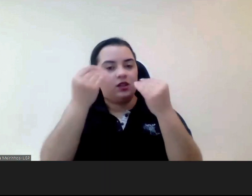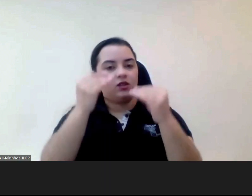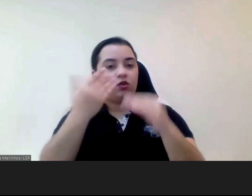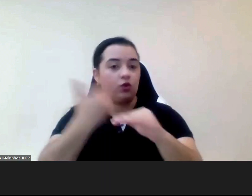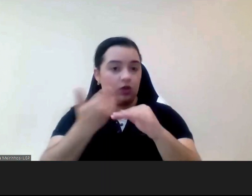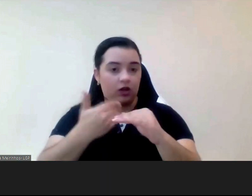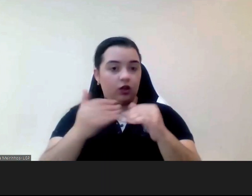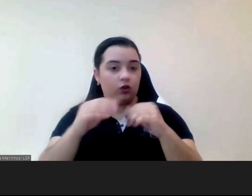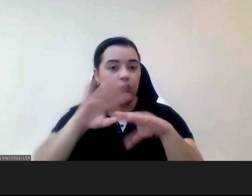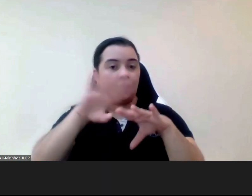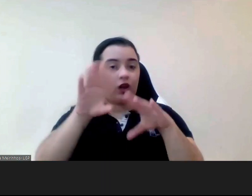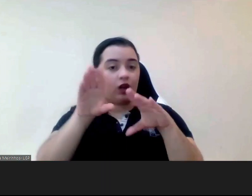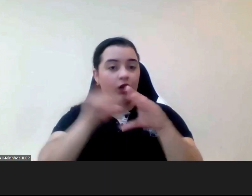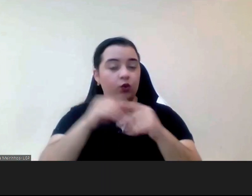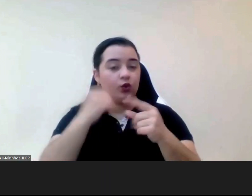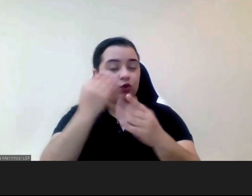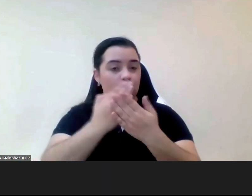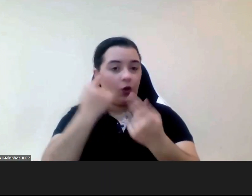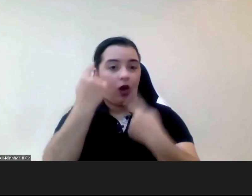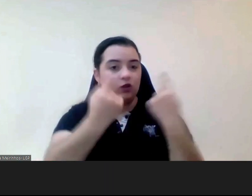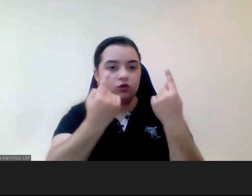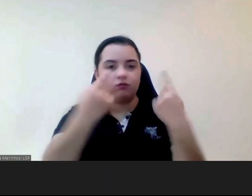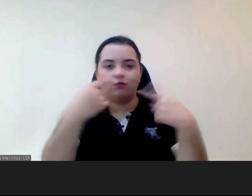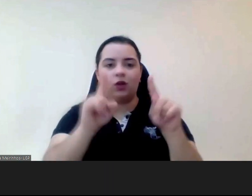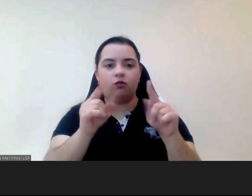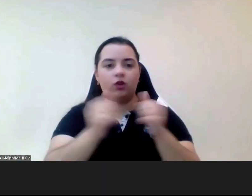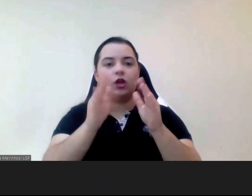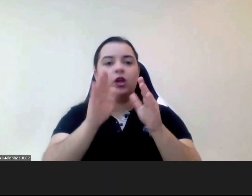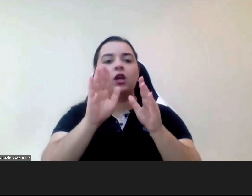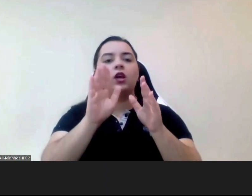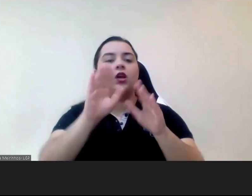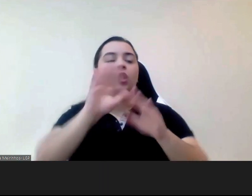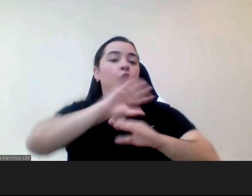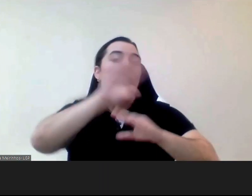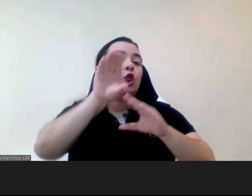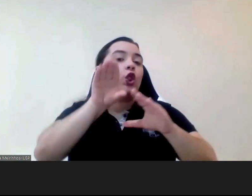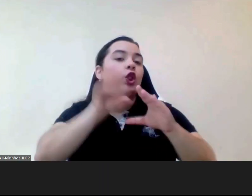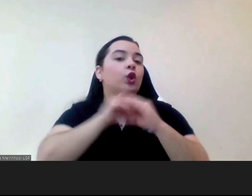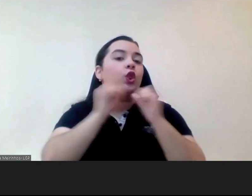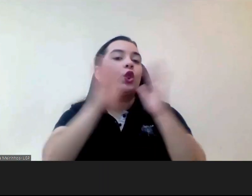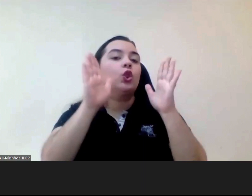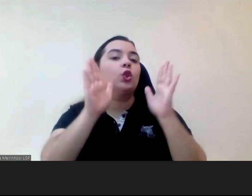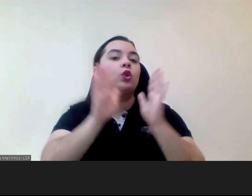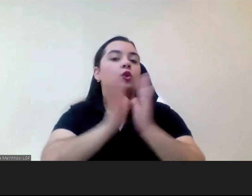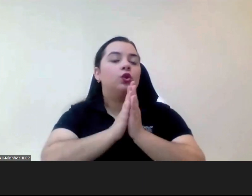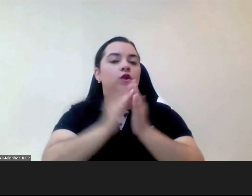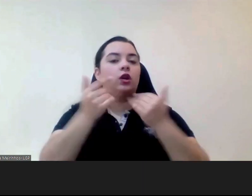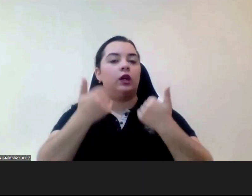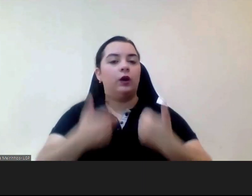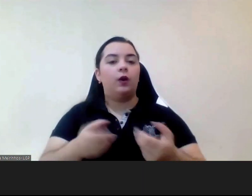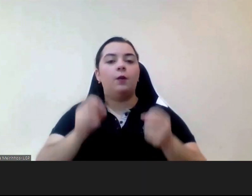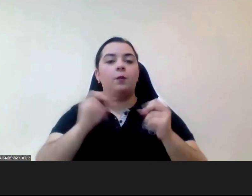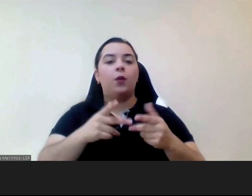aqui a apresentar o trabalho da organização que eu represento e